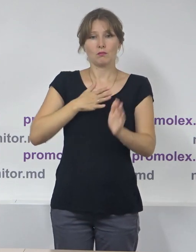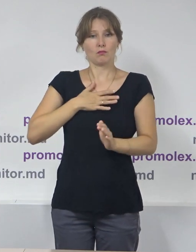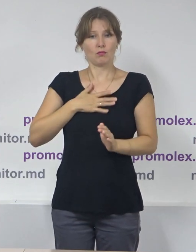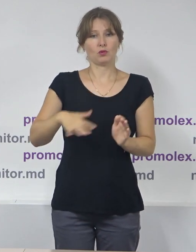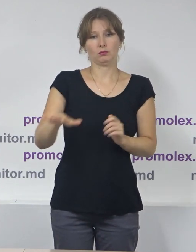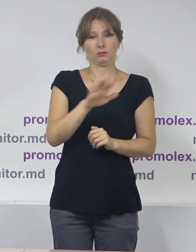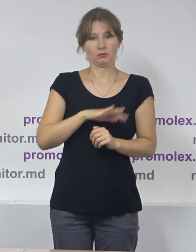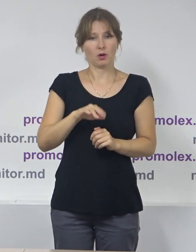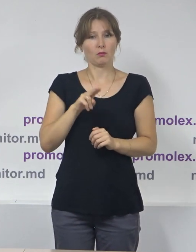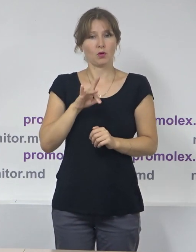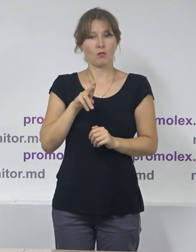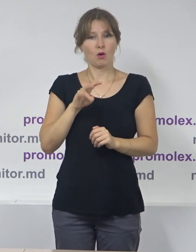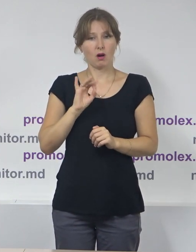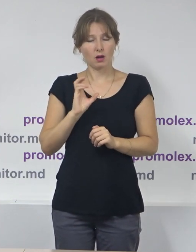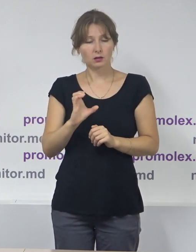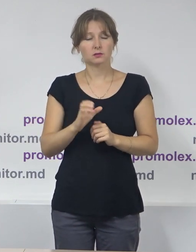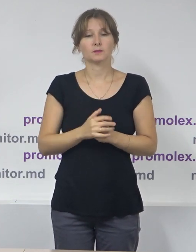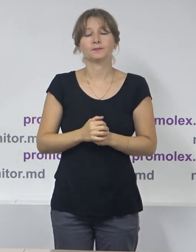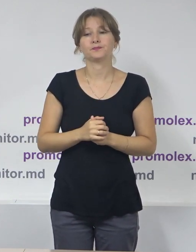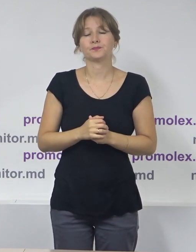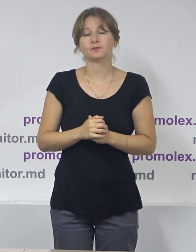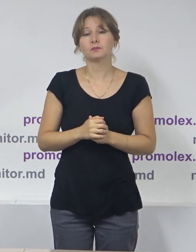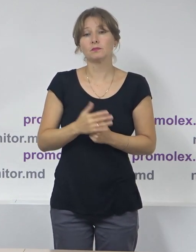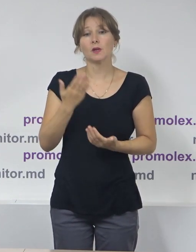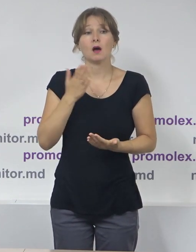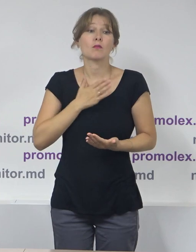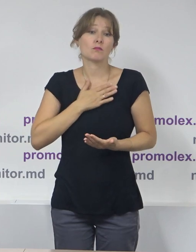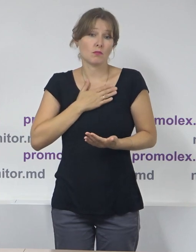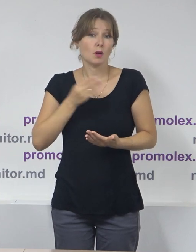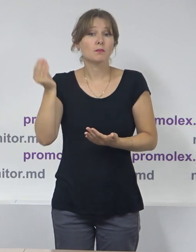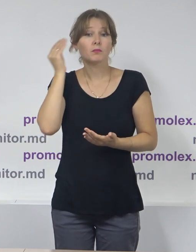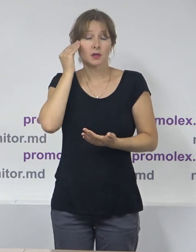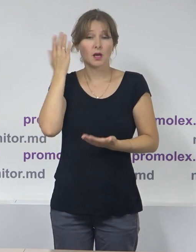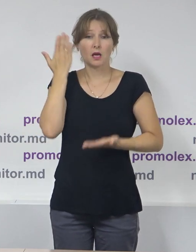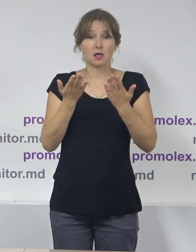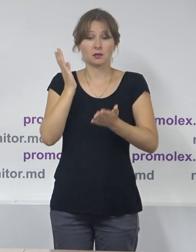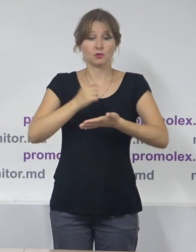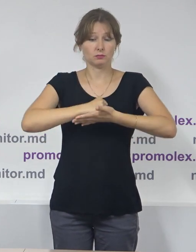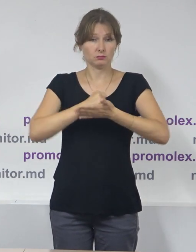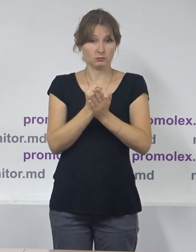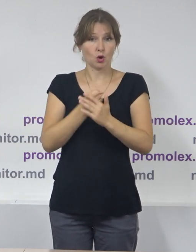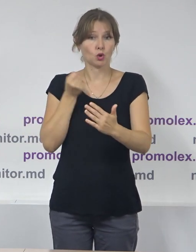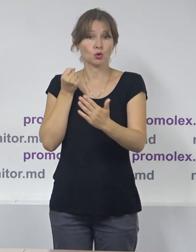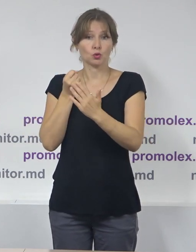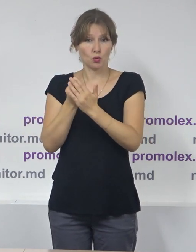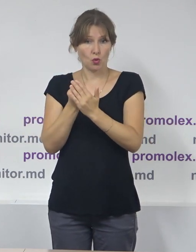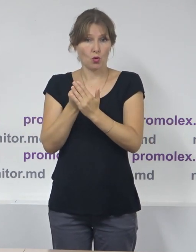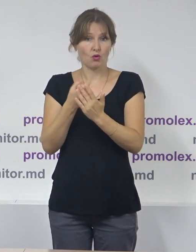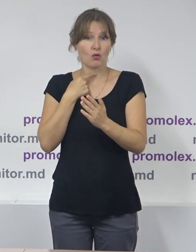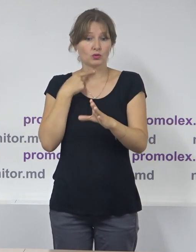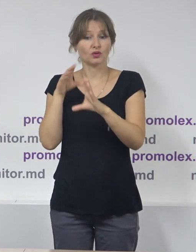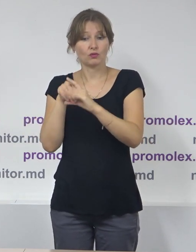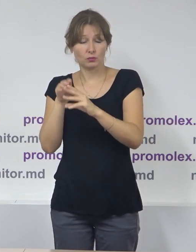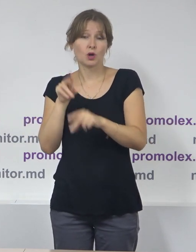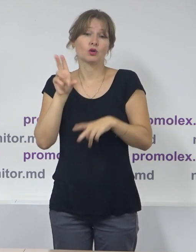din partea Asociației Promolex. În opinia noastră, chiar dacă regulamentul urma să fie aprobat până la începutul perioadei electorale, procesul